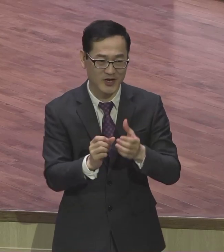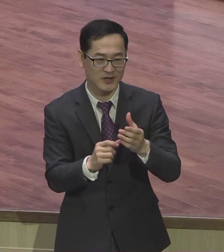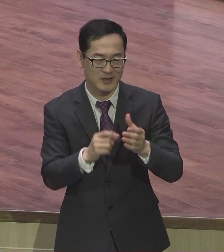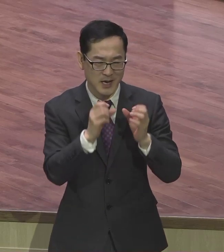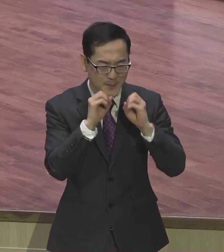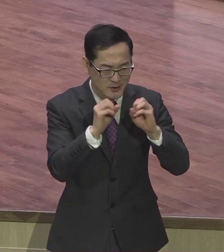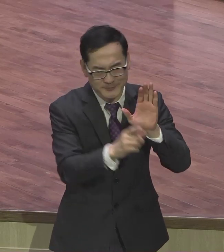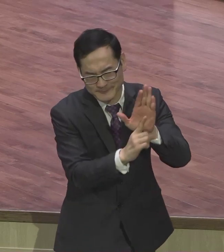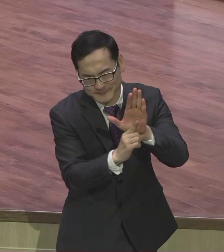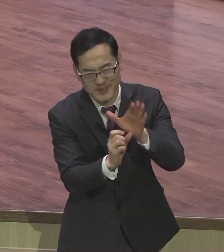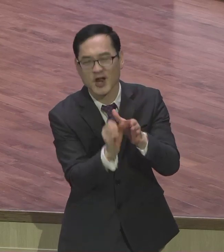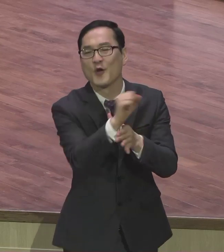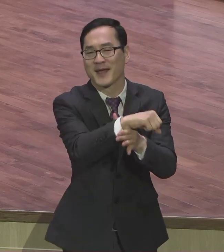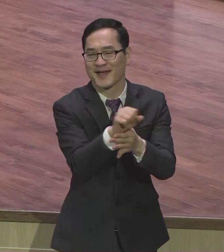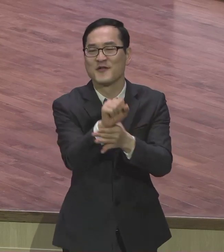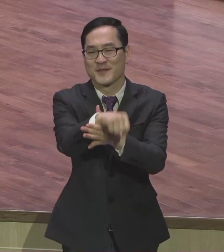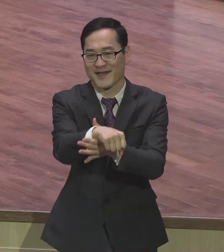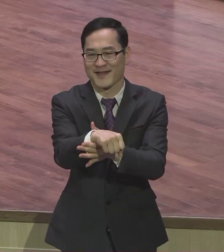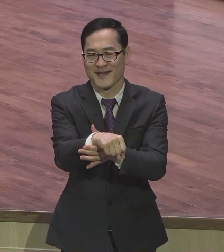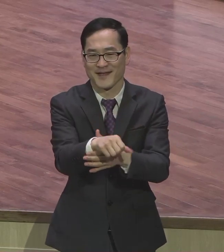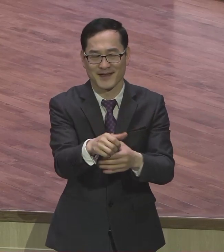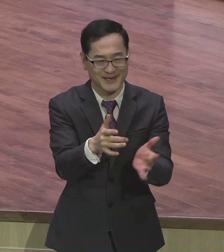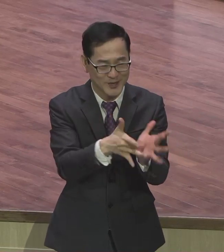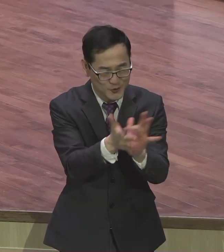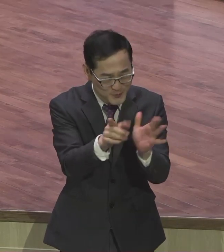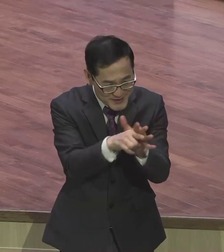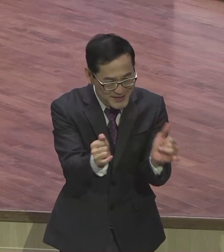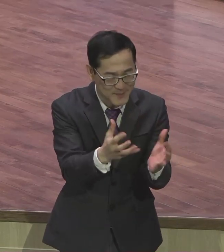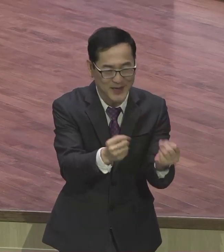사모하는 주님과 더 빨리 그렇게 만나기 때문에